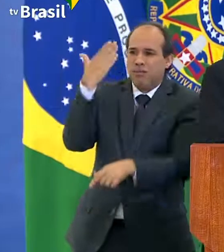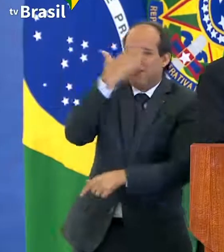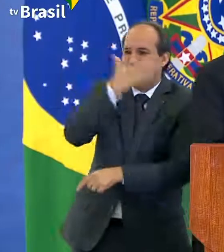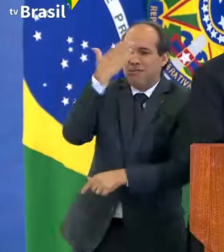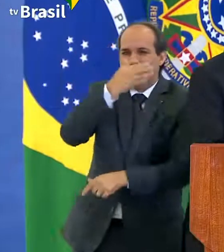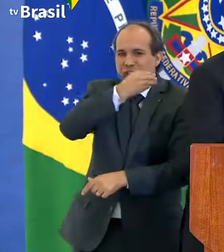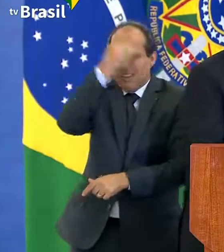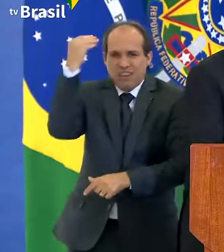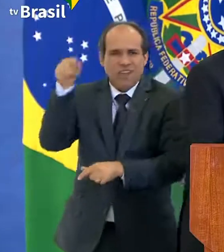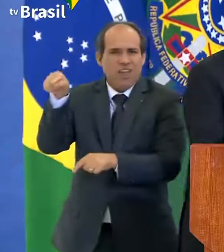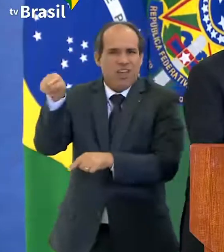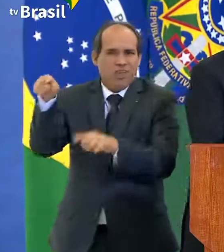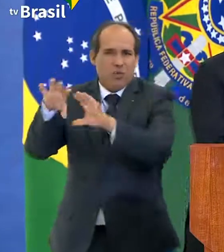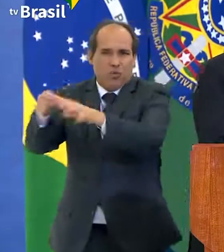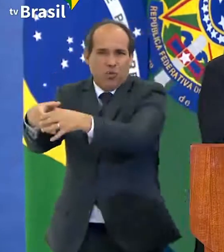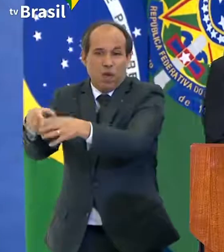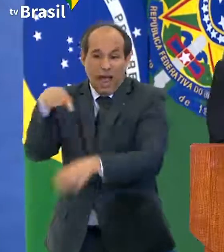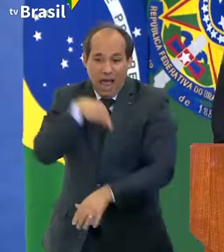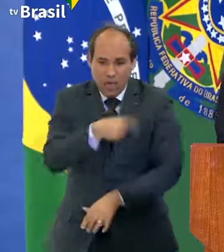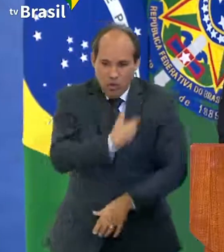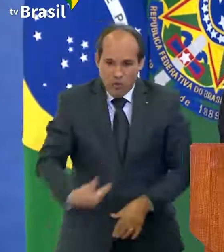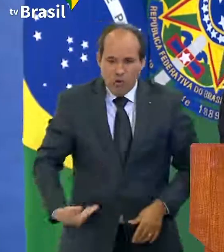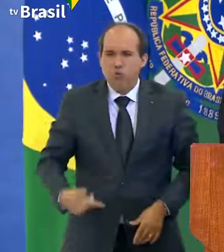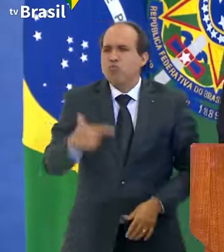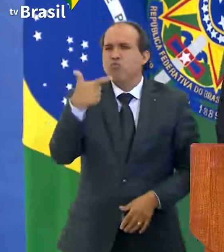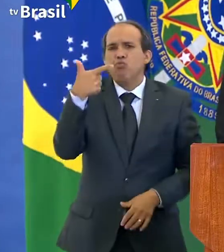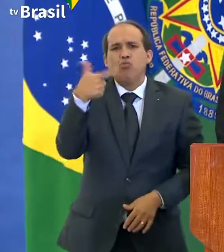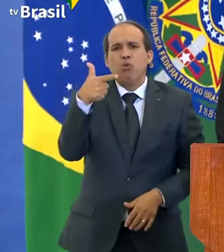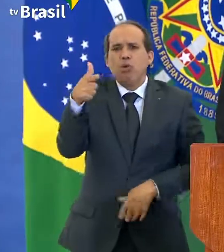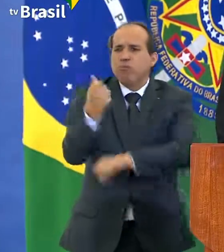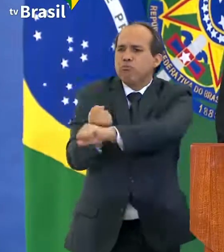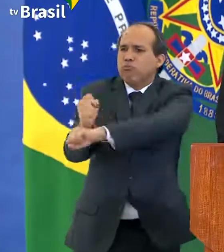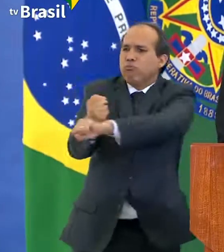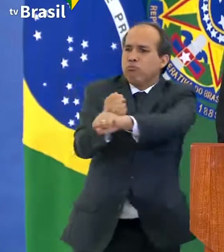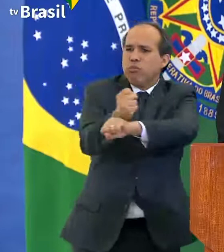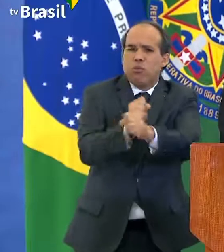Esse governo não os deixou para trás.